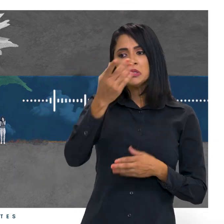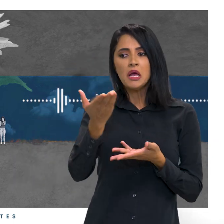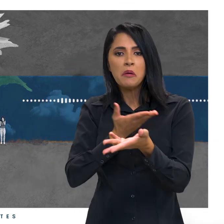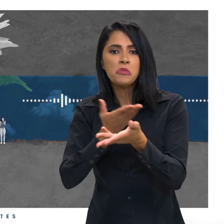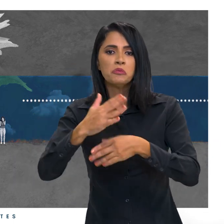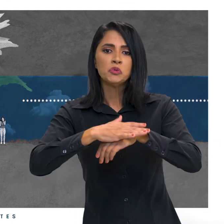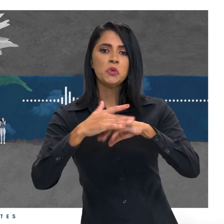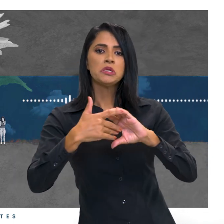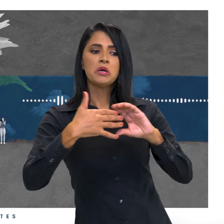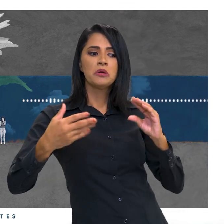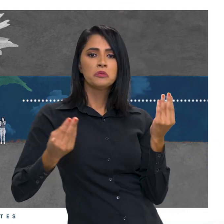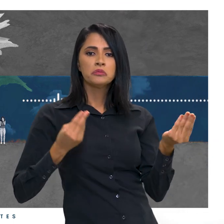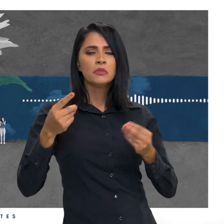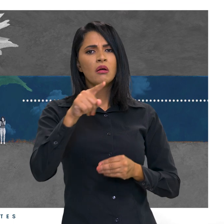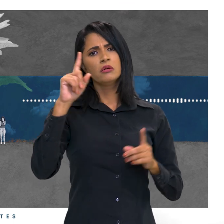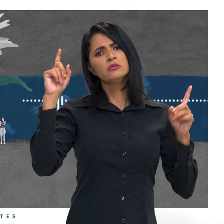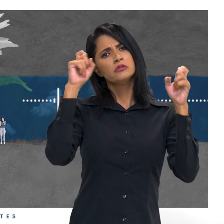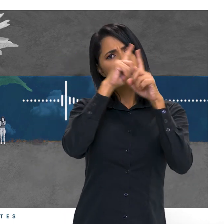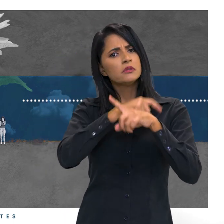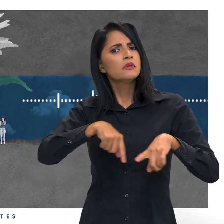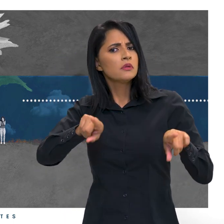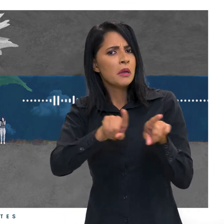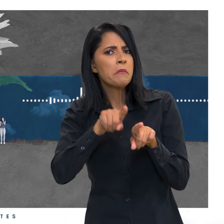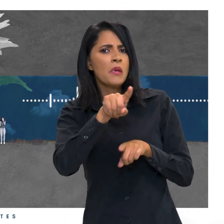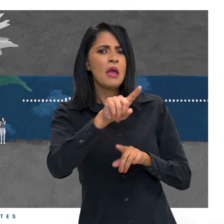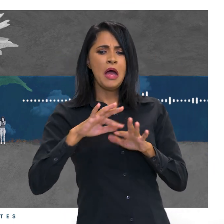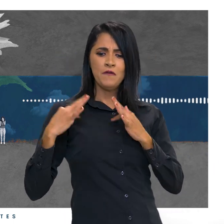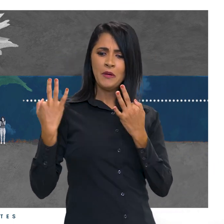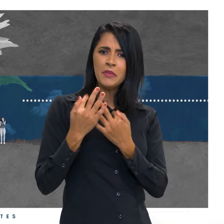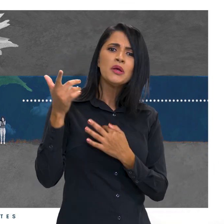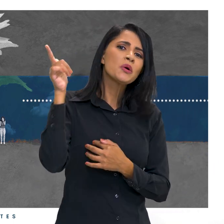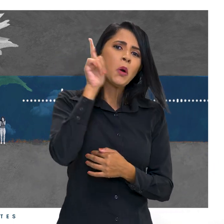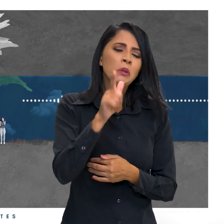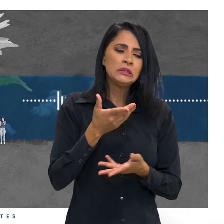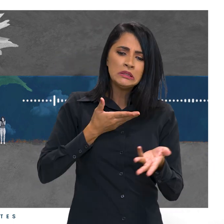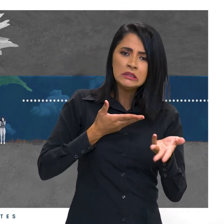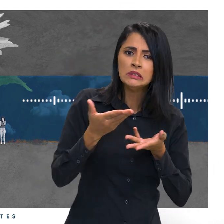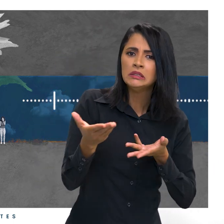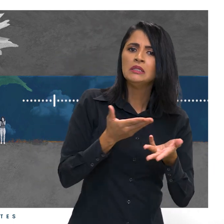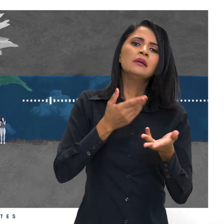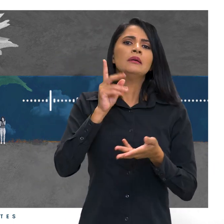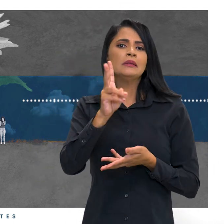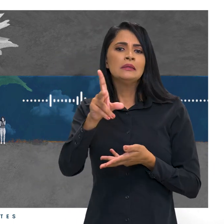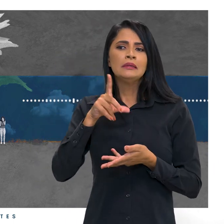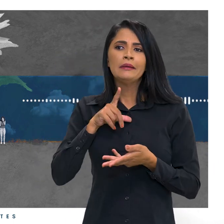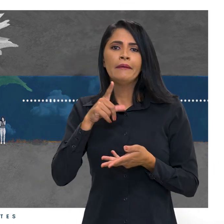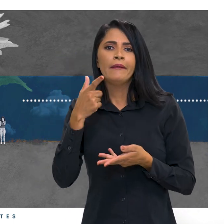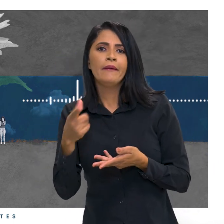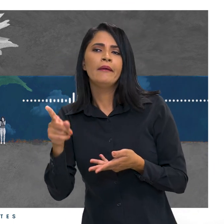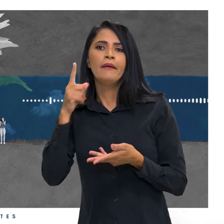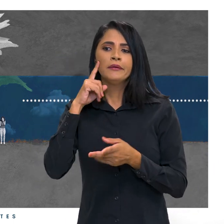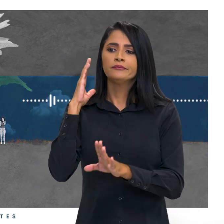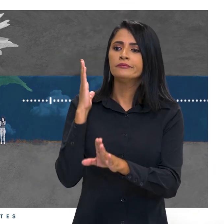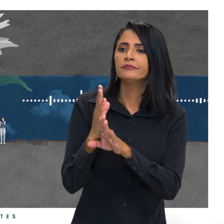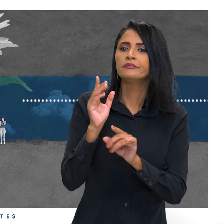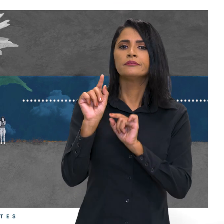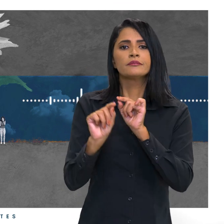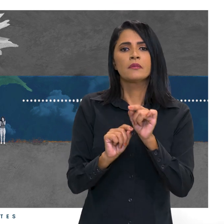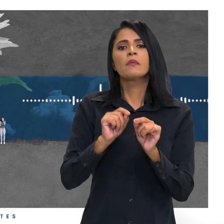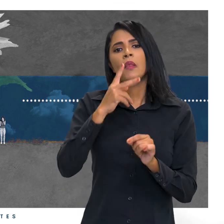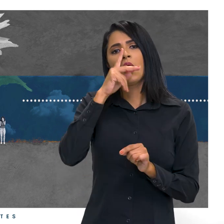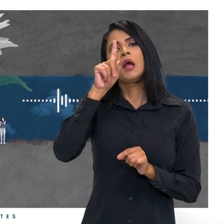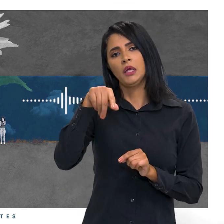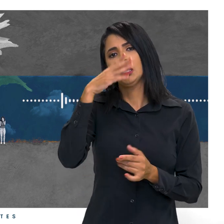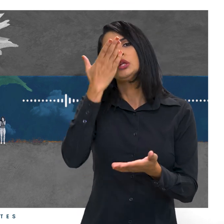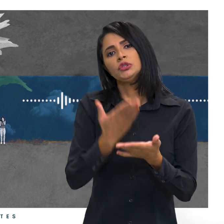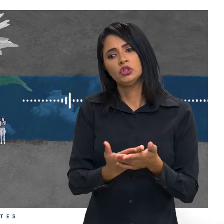raras. E isso dificulta também que as famílias consigam lidar. Tem que ter ampliação do diagnóstico. Eu acho que um diagnóstico